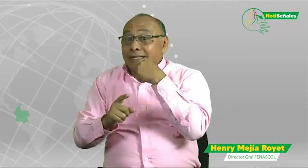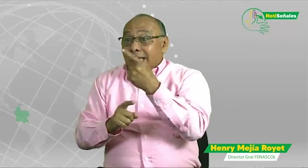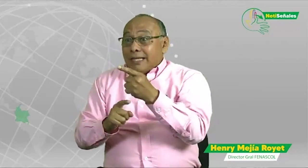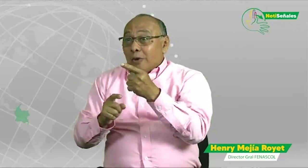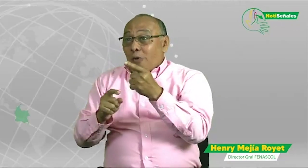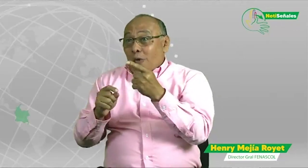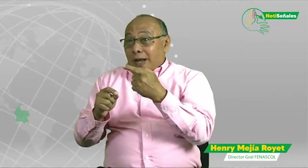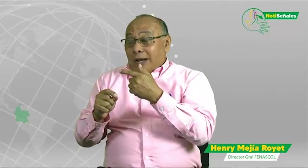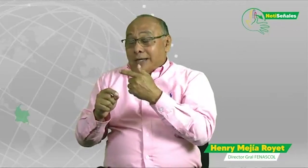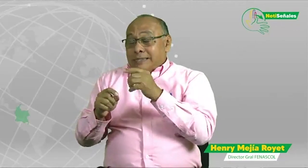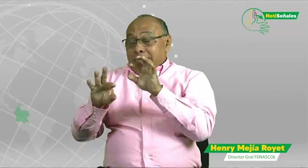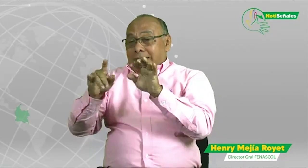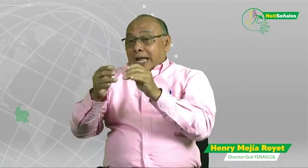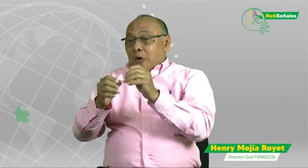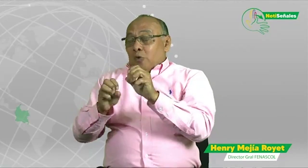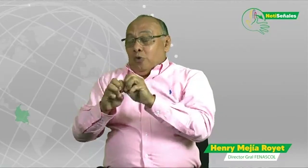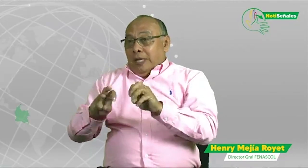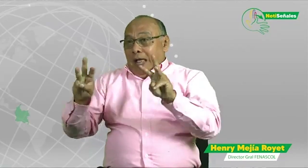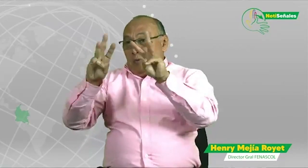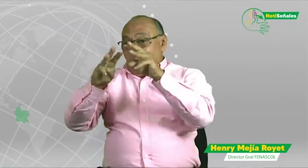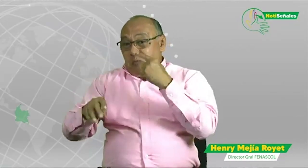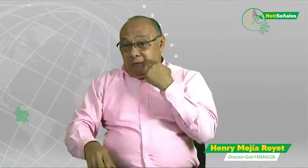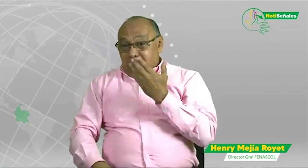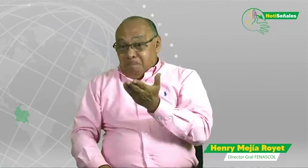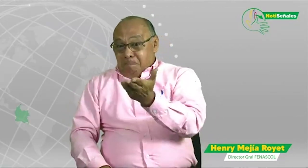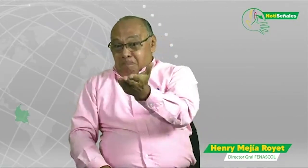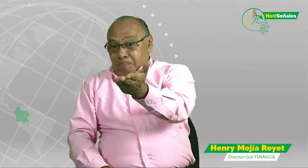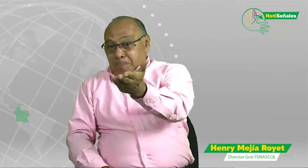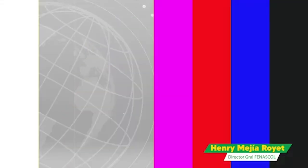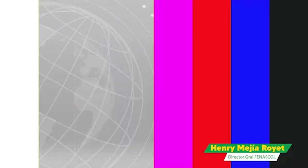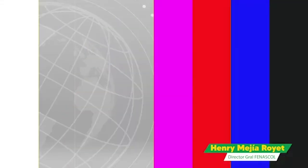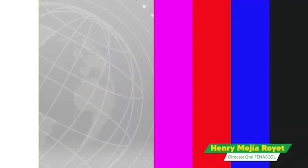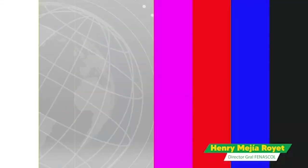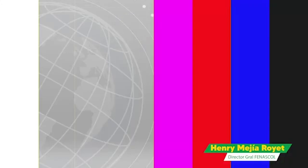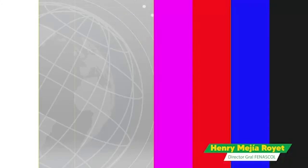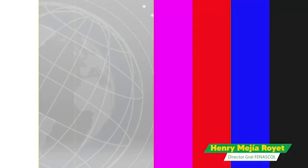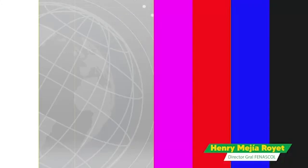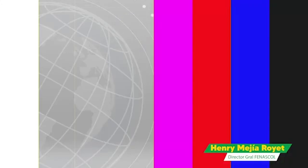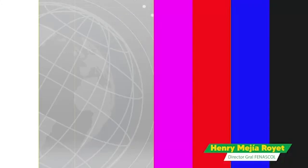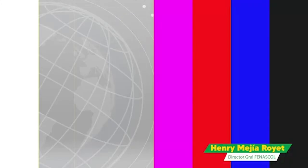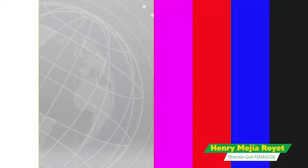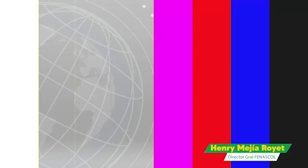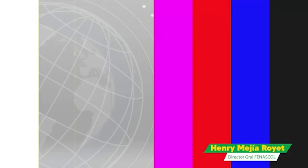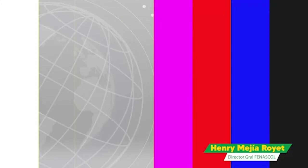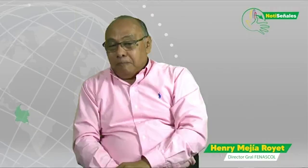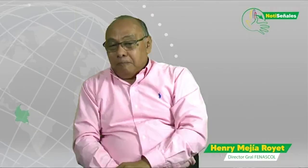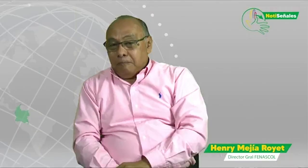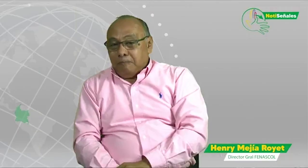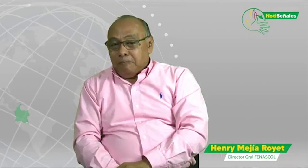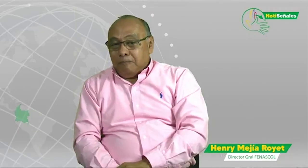consultarnos al final sino deben consultarnos durante todo lo que se está haciendo veamos de hecho lo que dijo la ONU